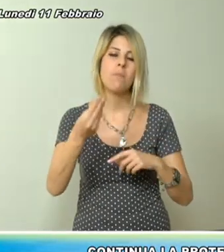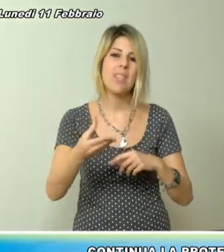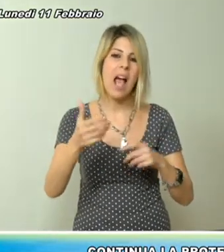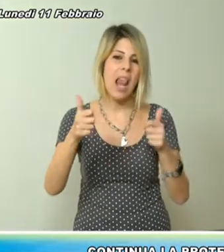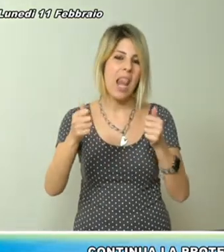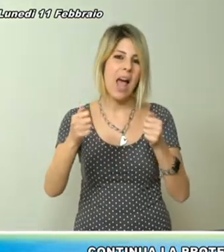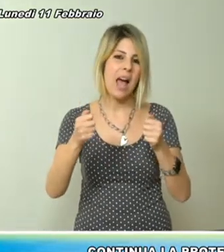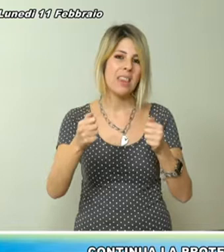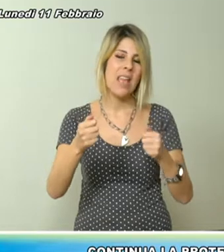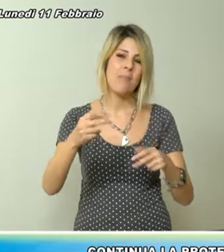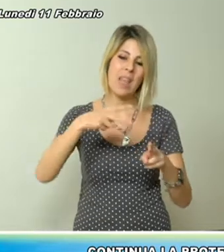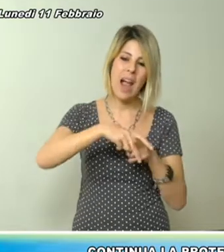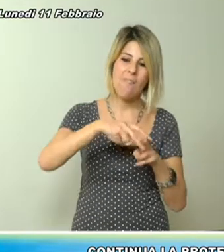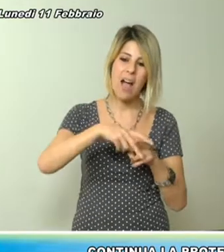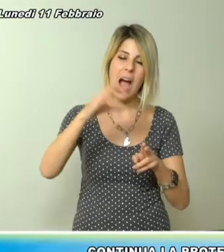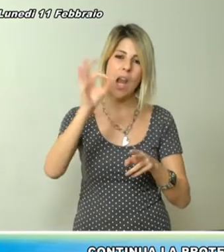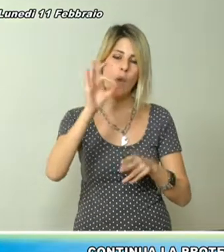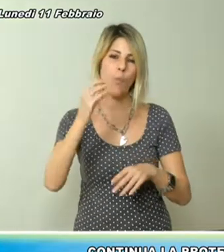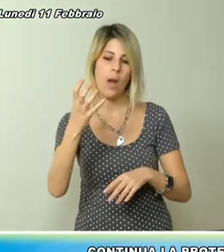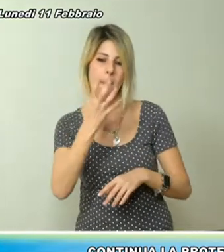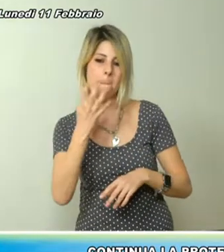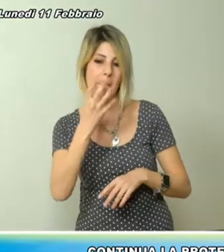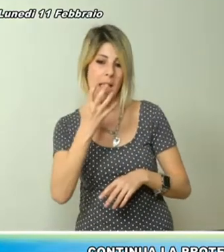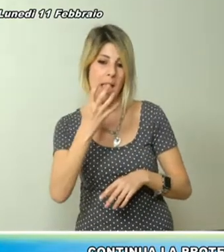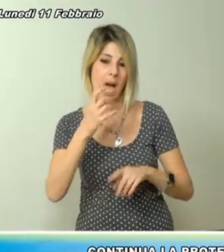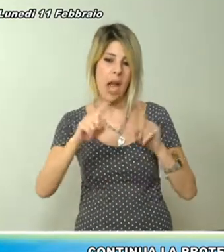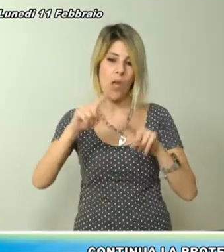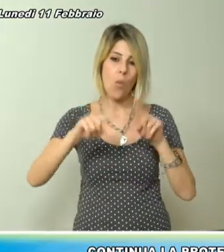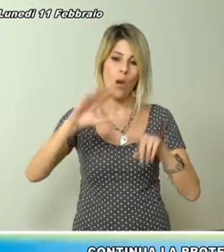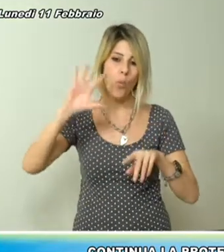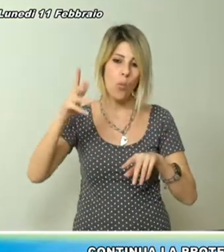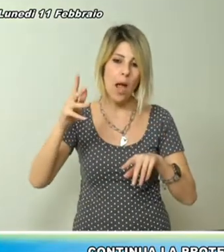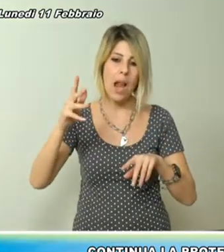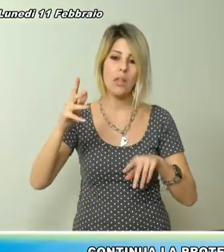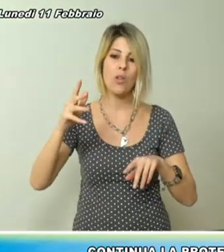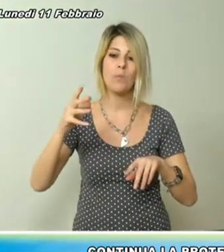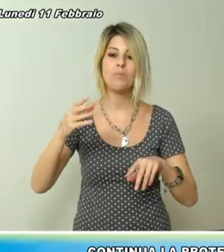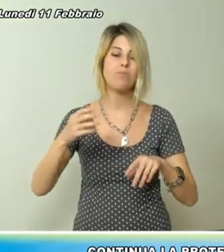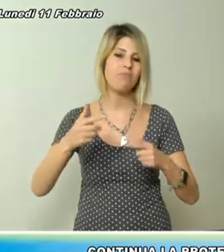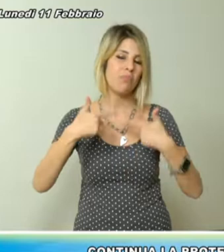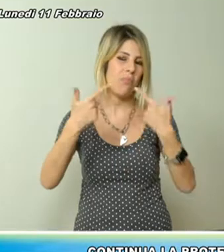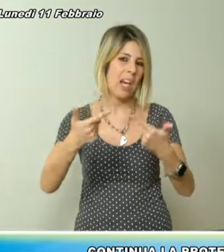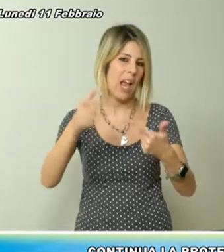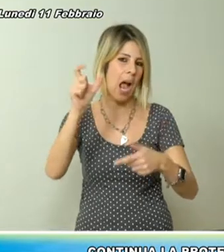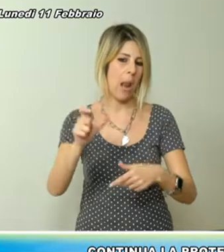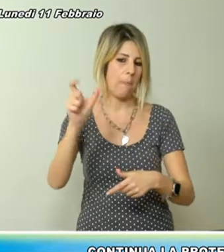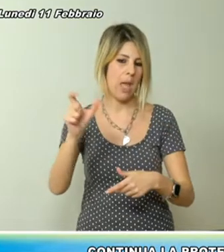protesta, mentre in alcune località il latte è stato regalato ai compaesani.